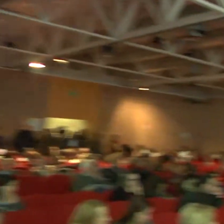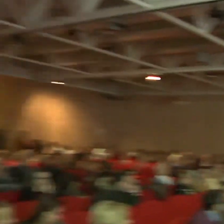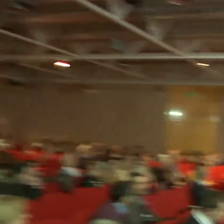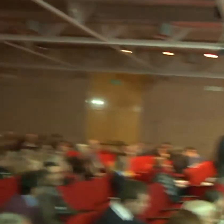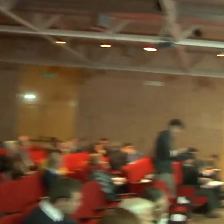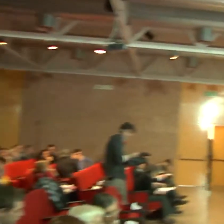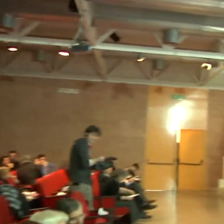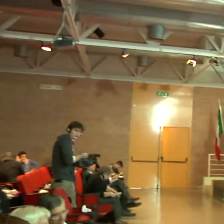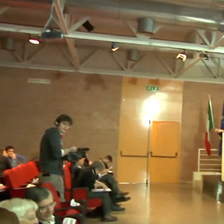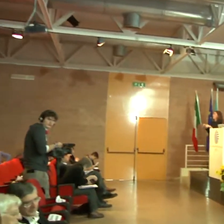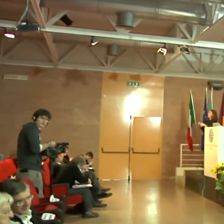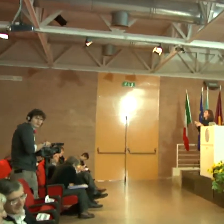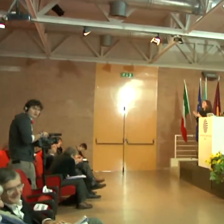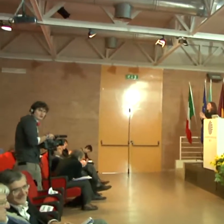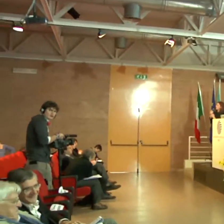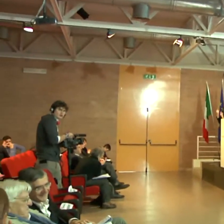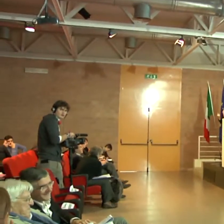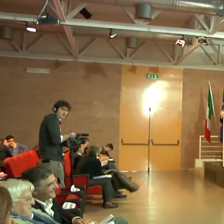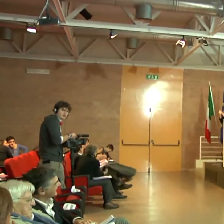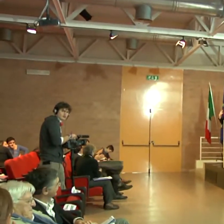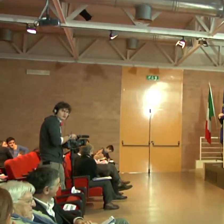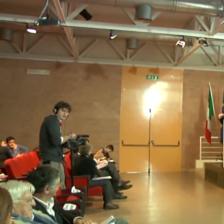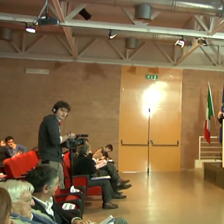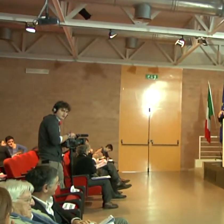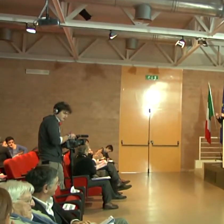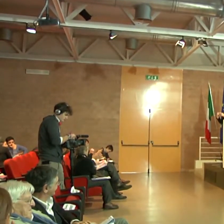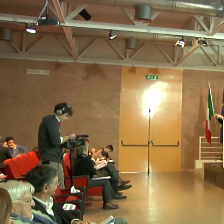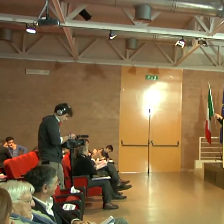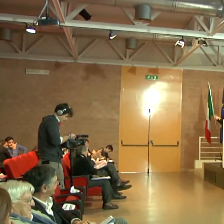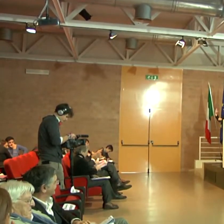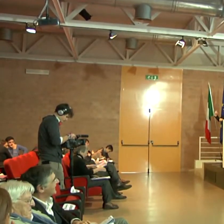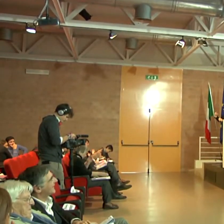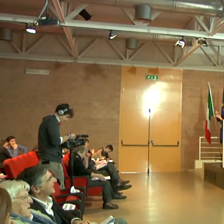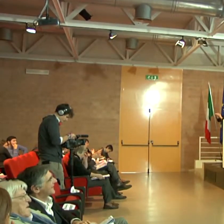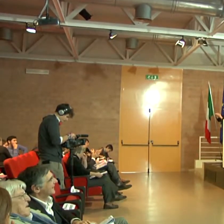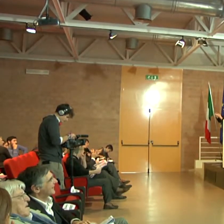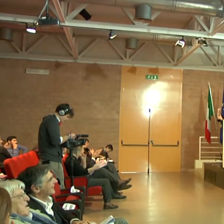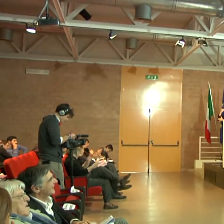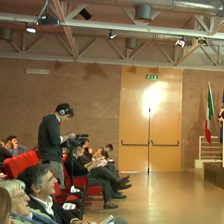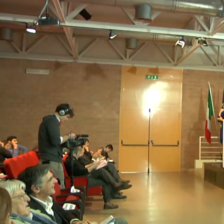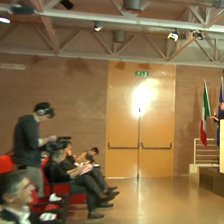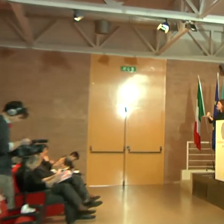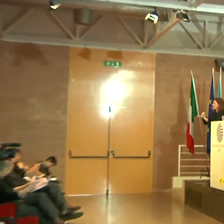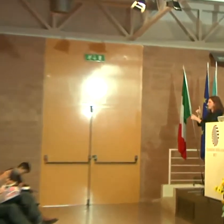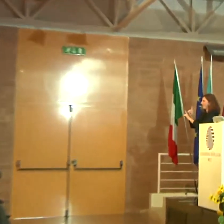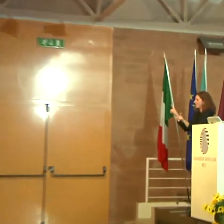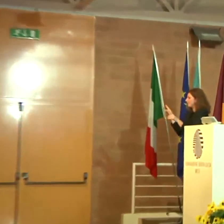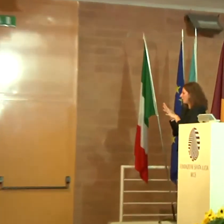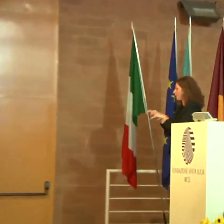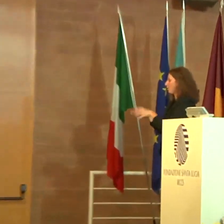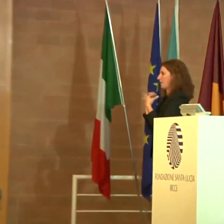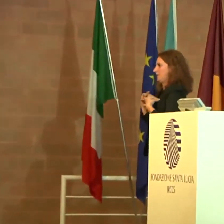ogni ambito della vita. Il sottosegretario si scusa per non essere presente, ma purtroppo i provvisi impegni